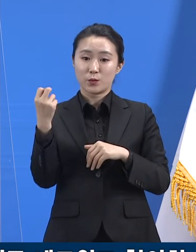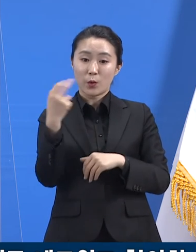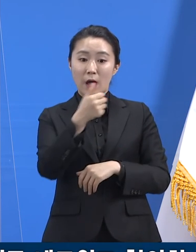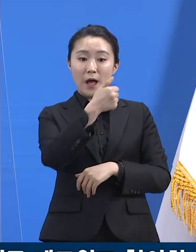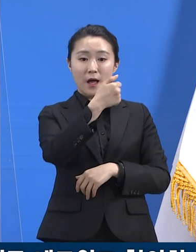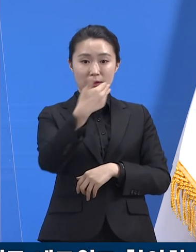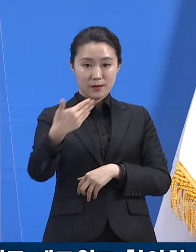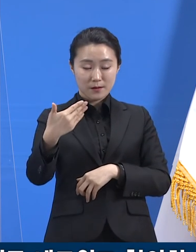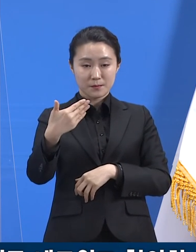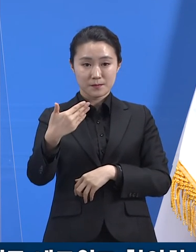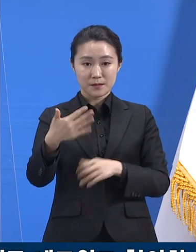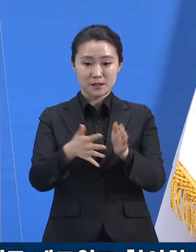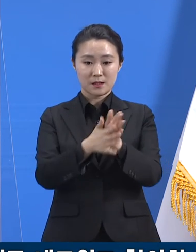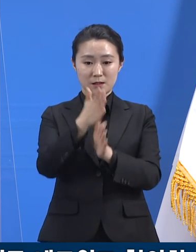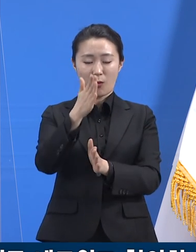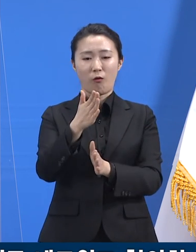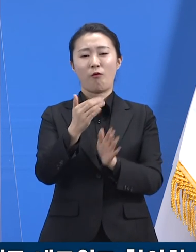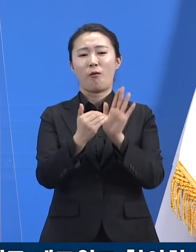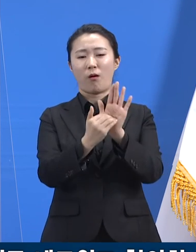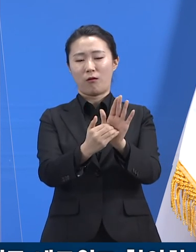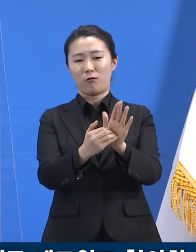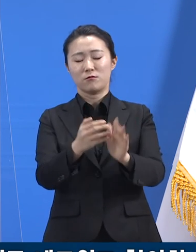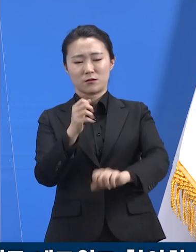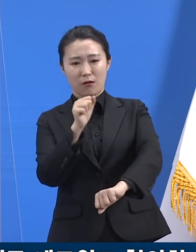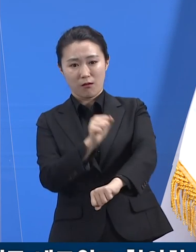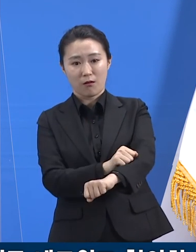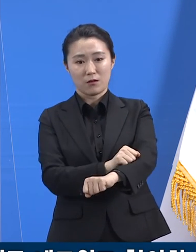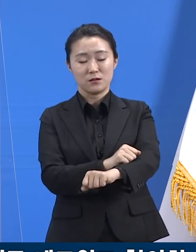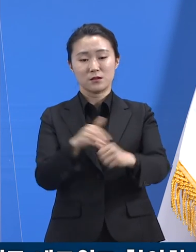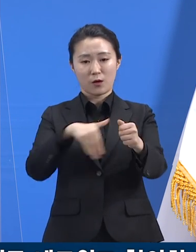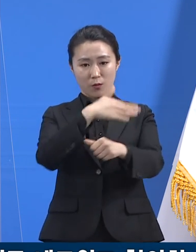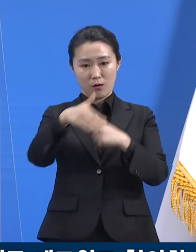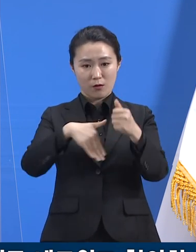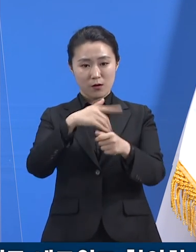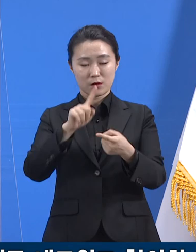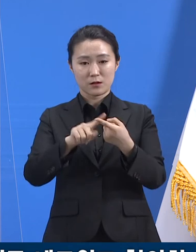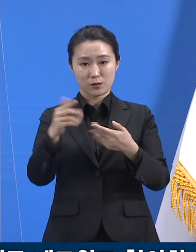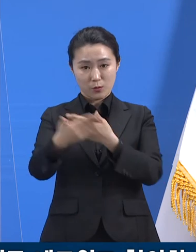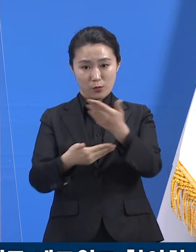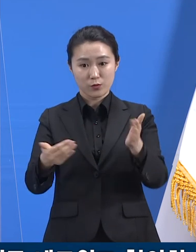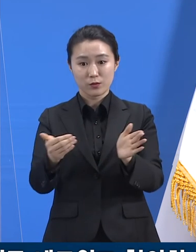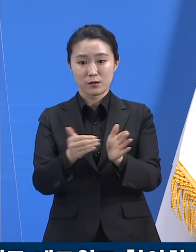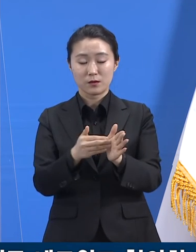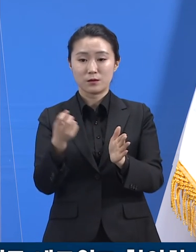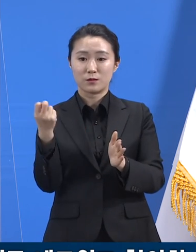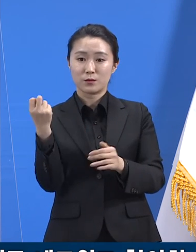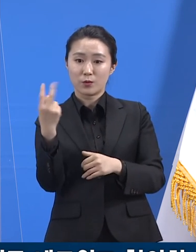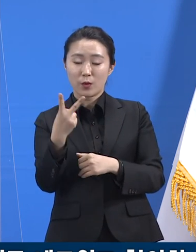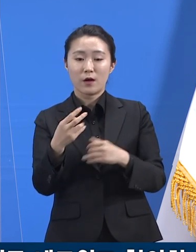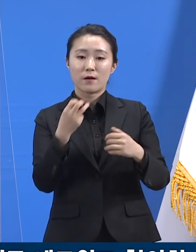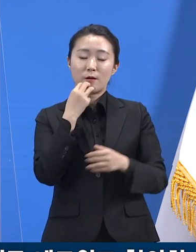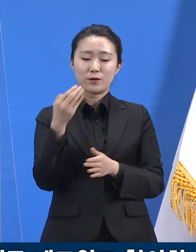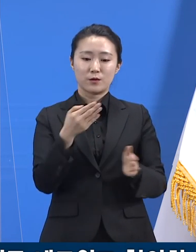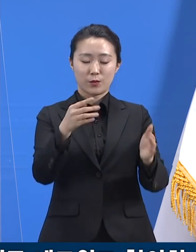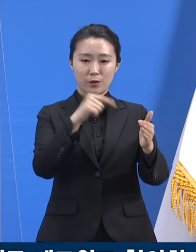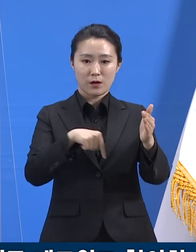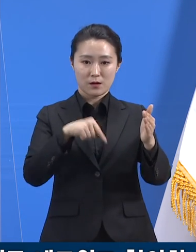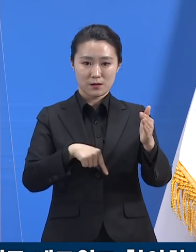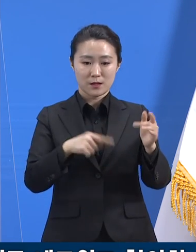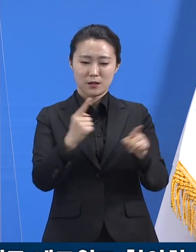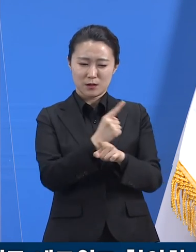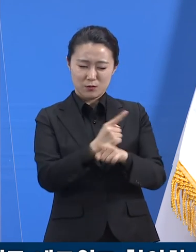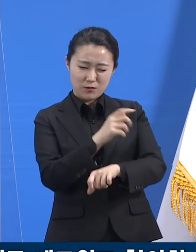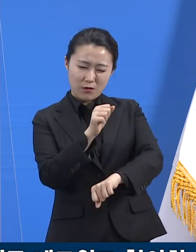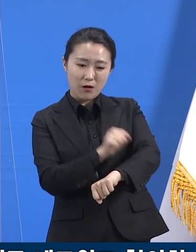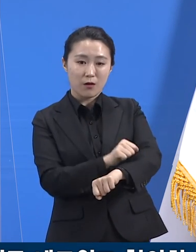소개하고 경기도 자가치료 프로그램 성과도 공유하였습니다. 전문가를 통해 변이 바이러스에 대한 이해를 높이는